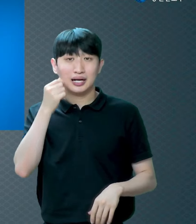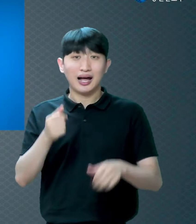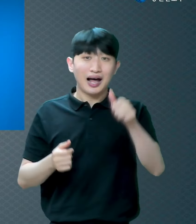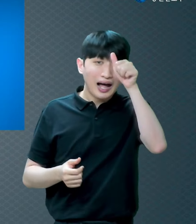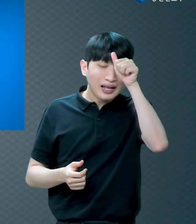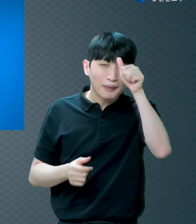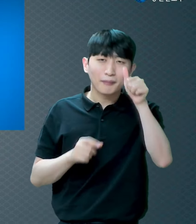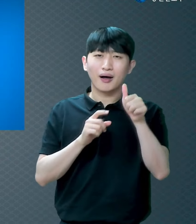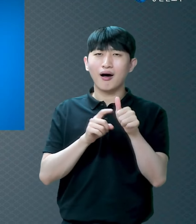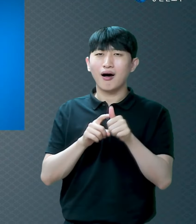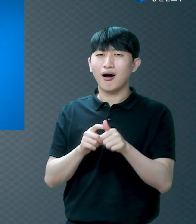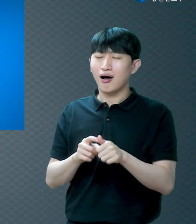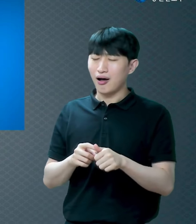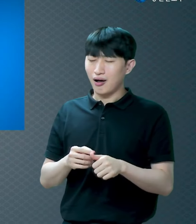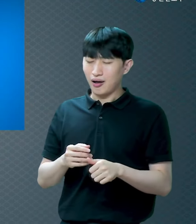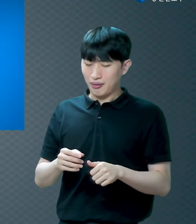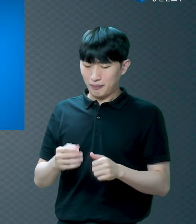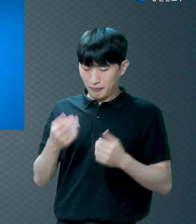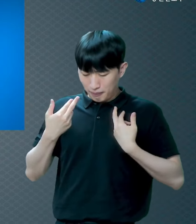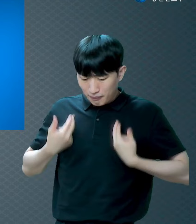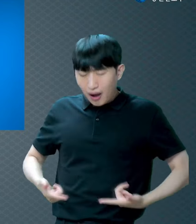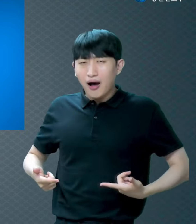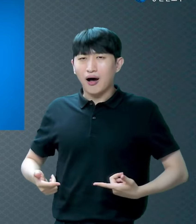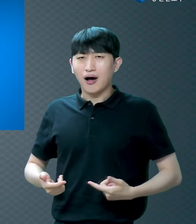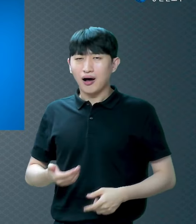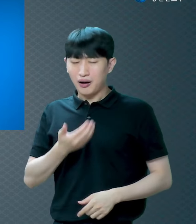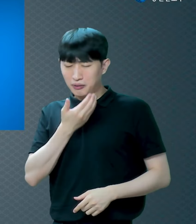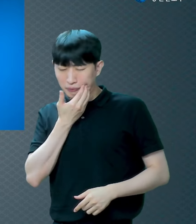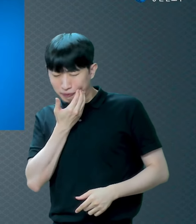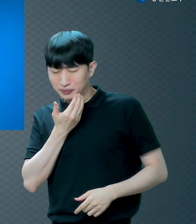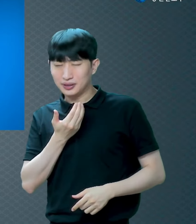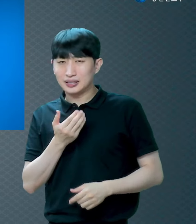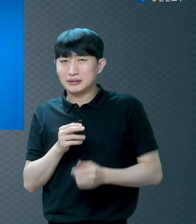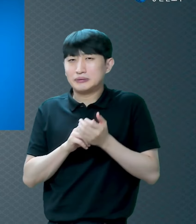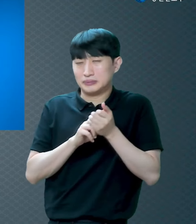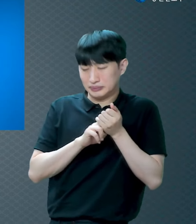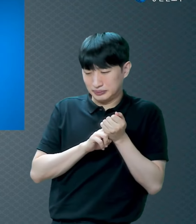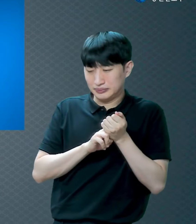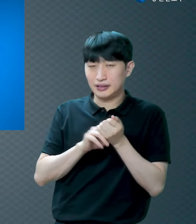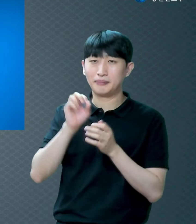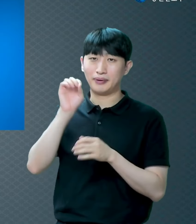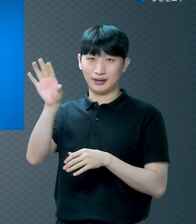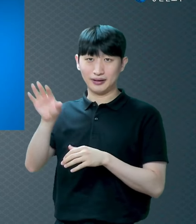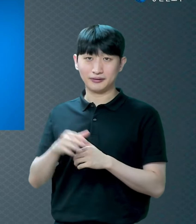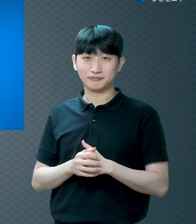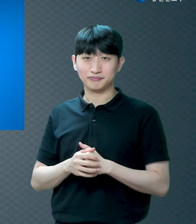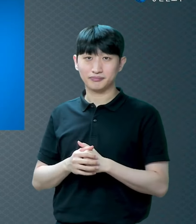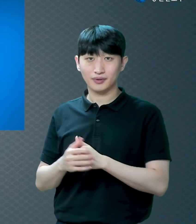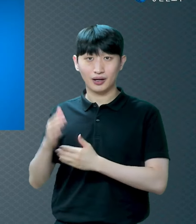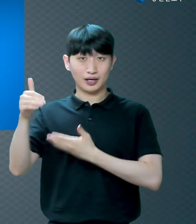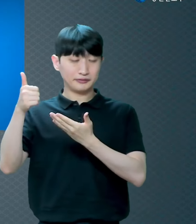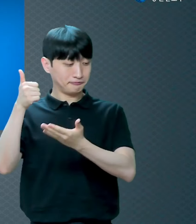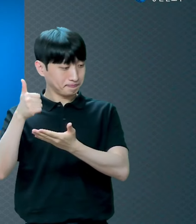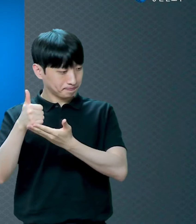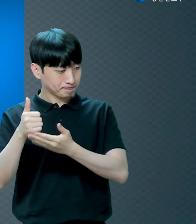벗어서 두려워서 숨었습니다 그러니까 하나님께서